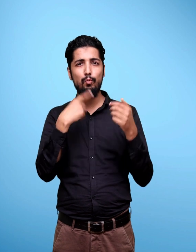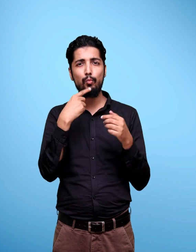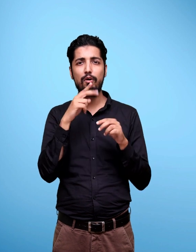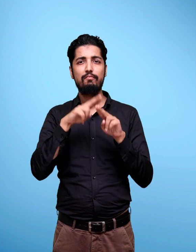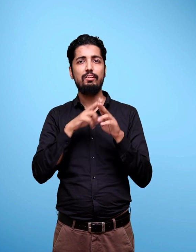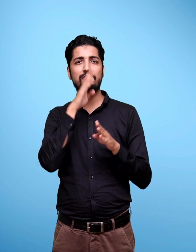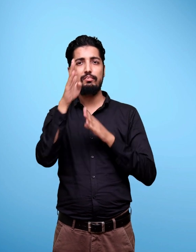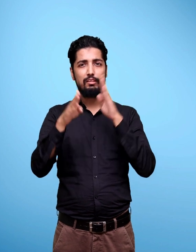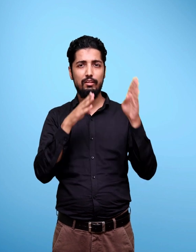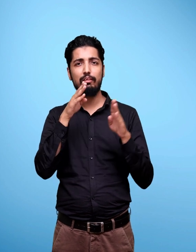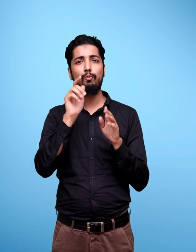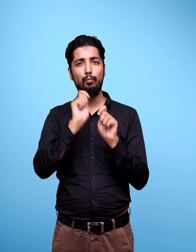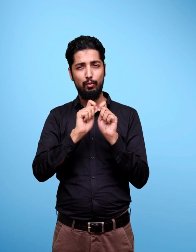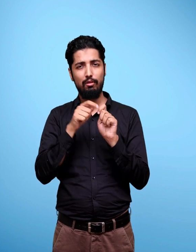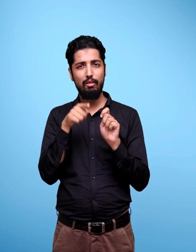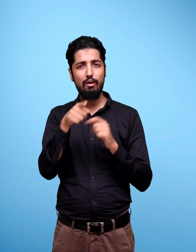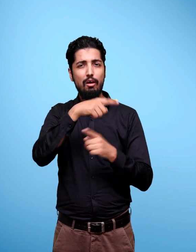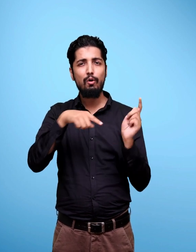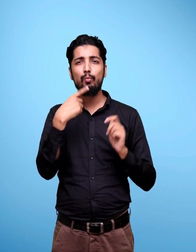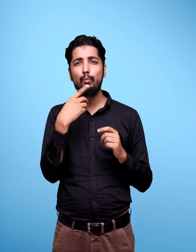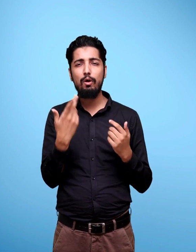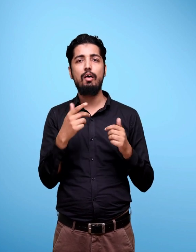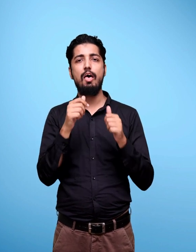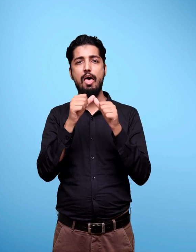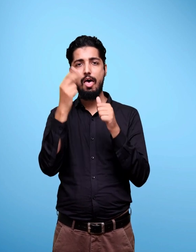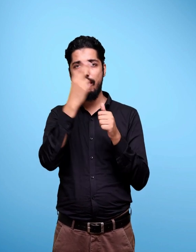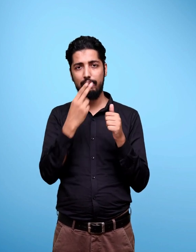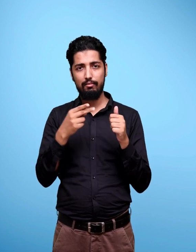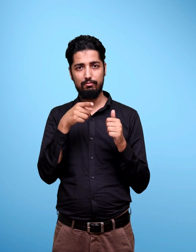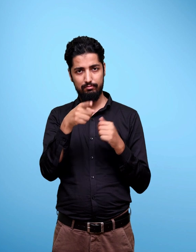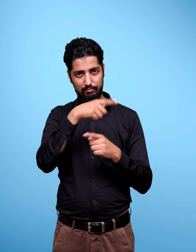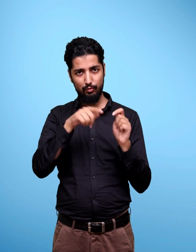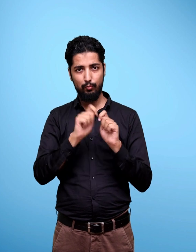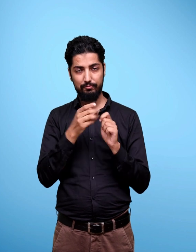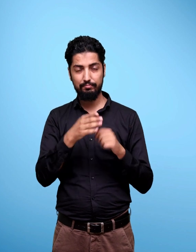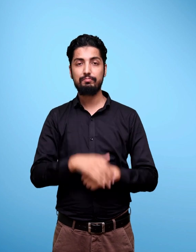Freelance Artists Freelance Artists